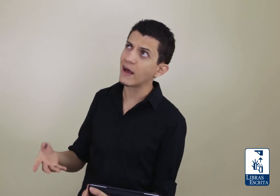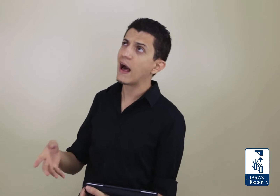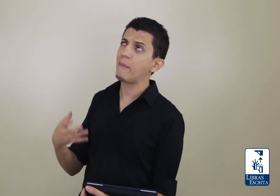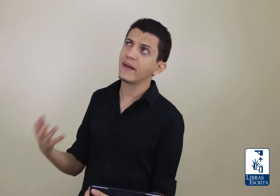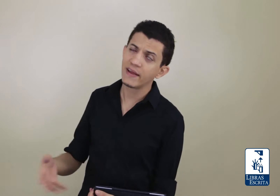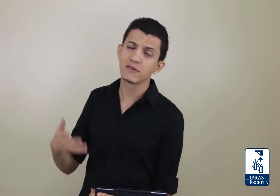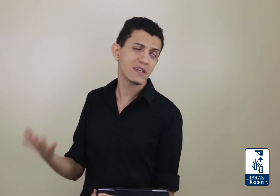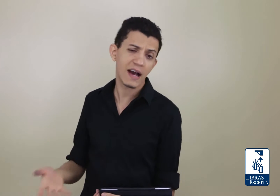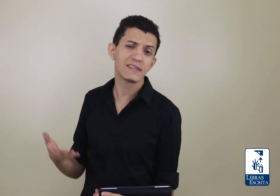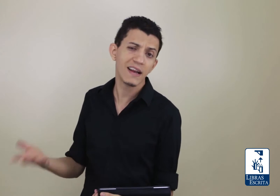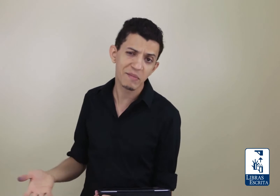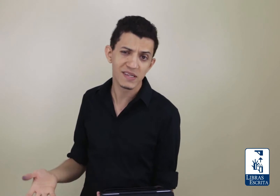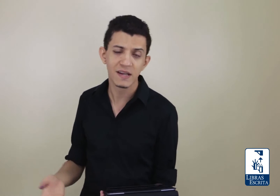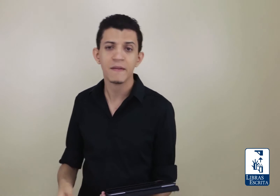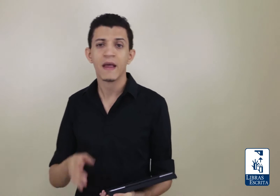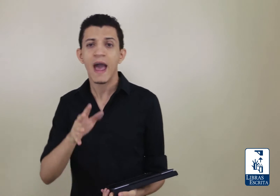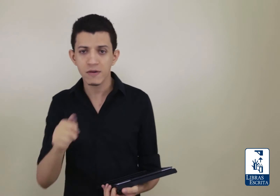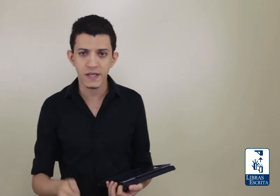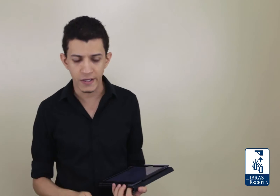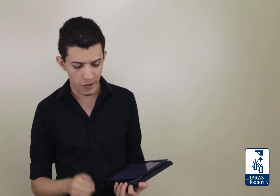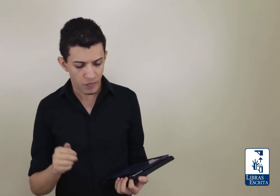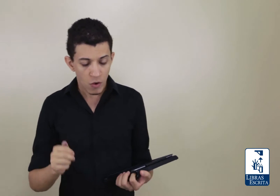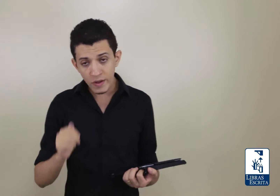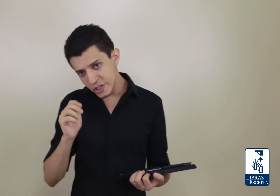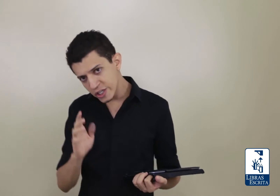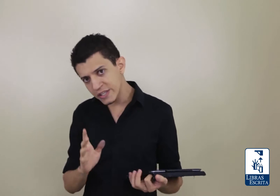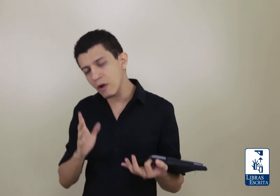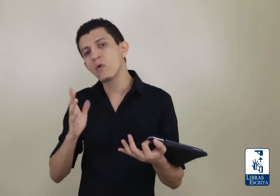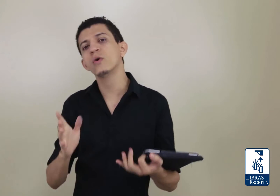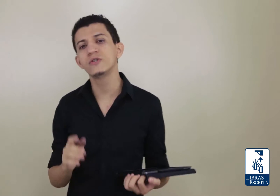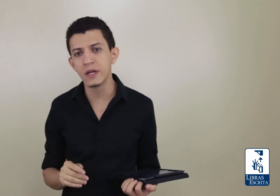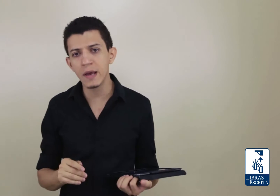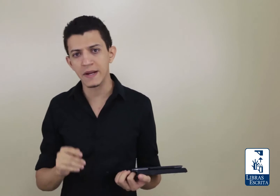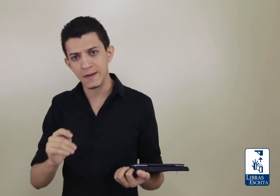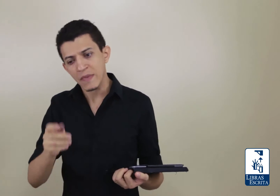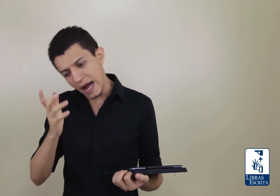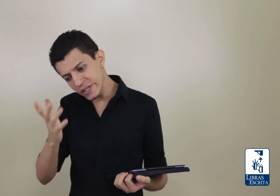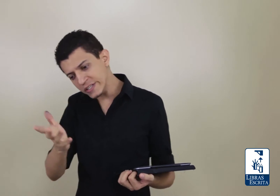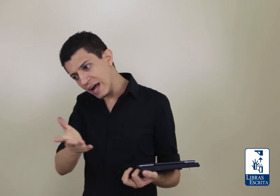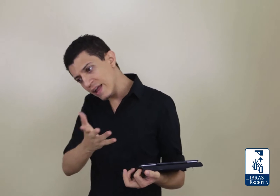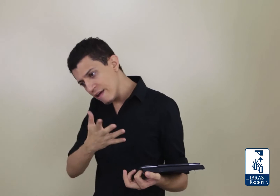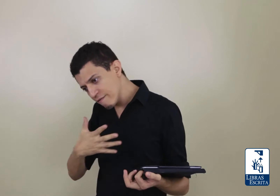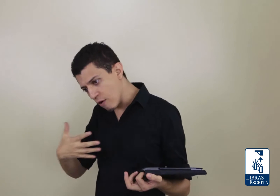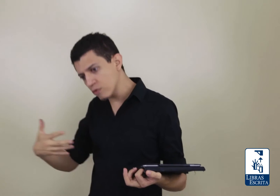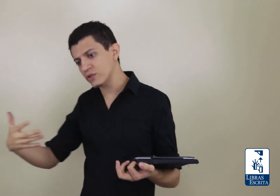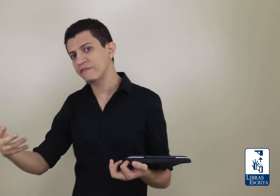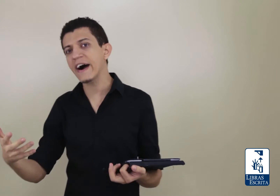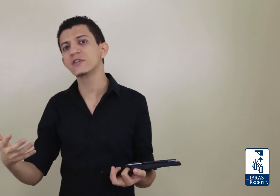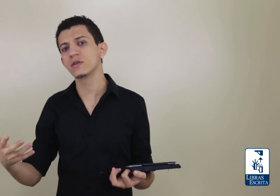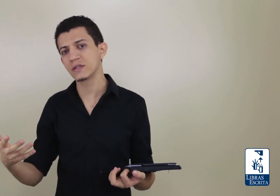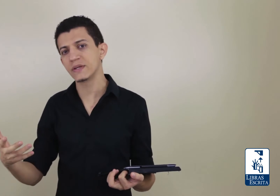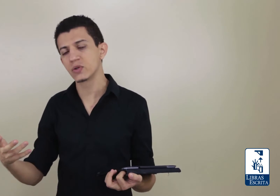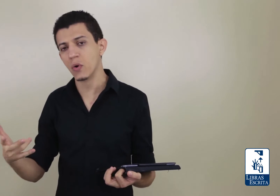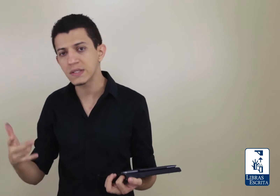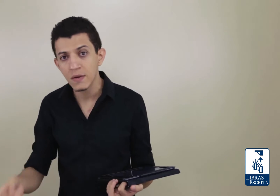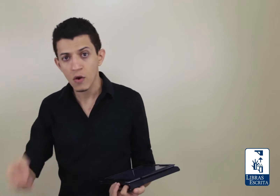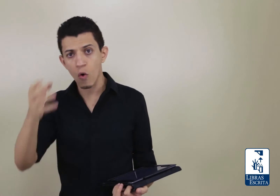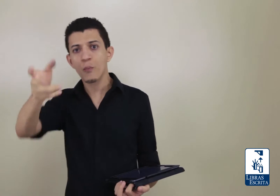aprender os sinais da Libras. É o seguinte, quando a gente está num curso de Libras, a gente está ali envolto de várias outras pessoas com o